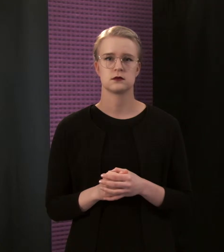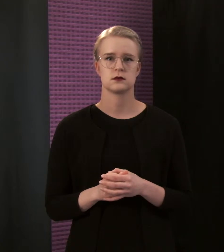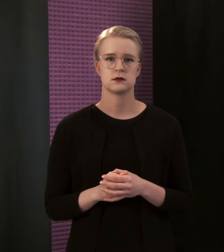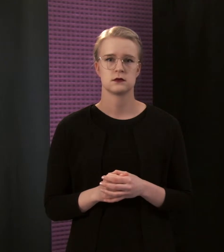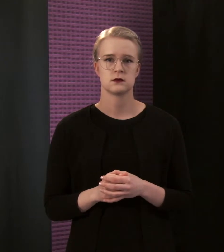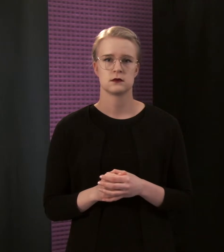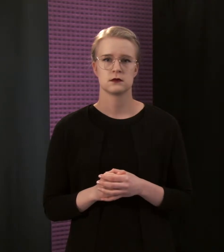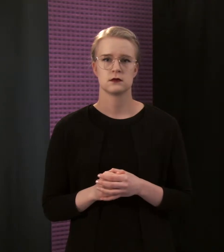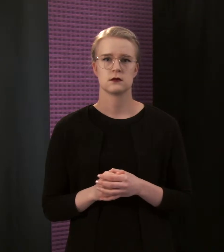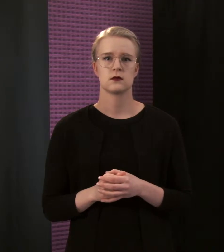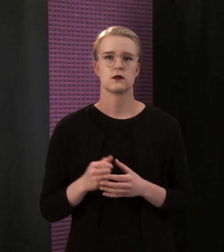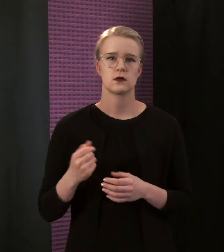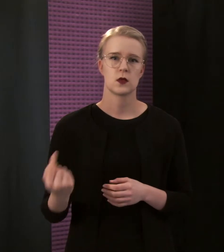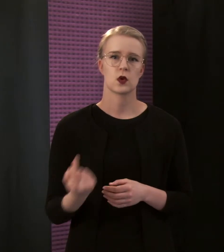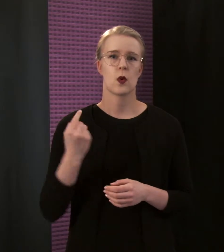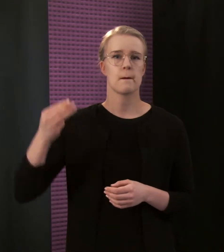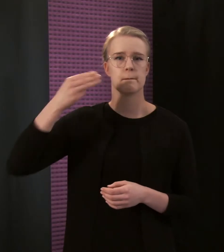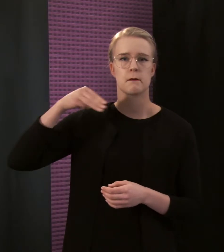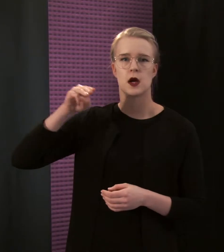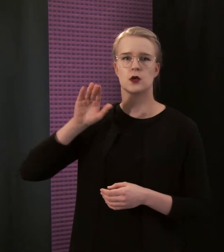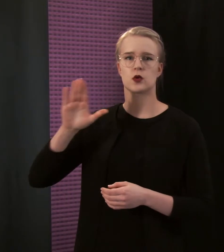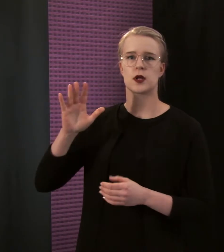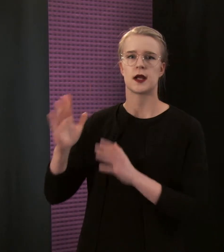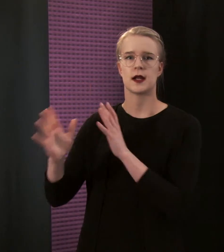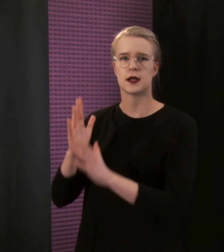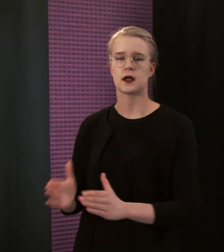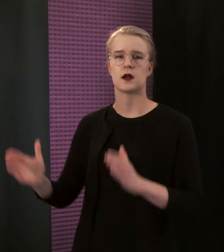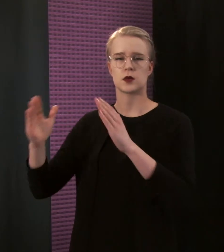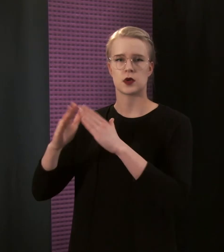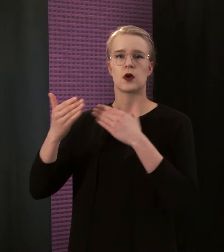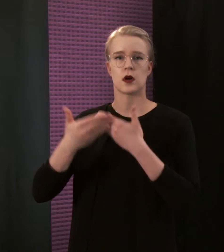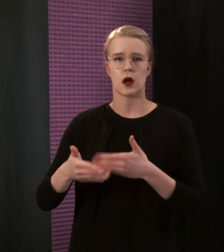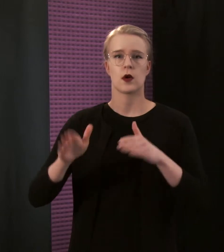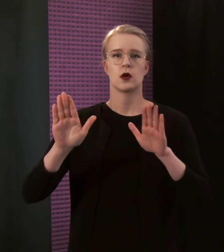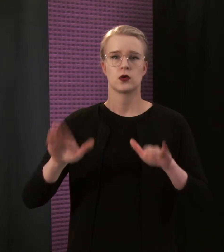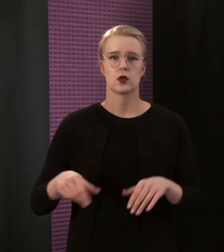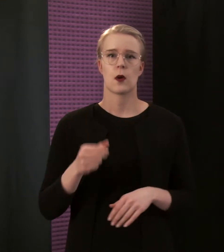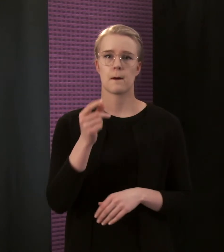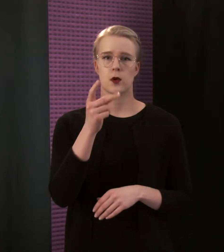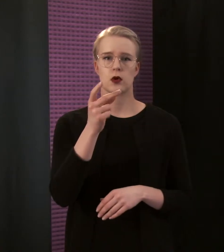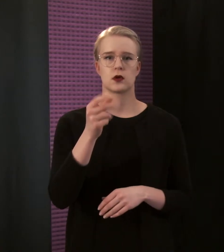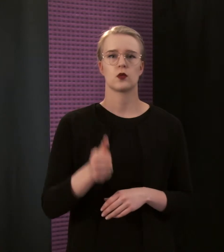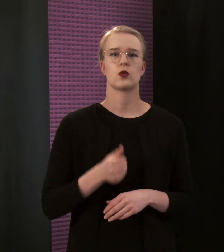Kuopion matkuksen liikenneasema on avautunut puolentoista vuoden tauon jälkeen.